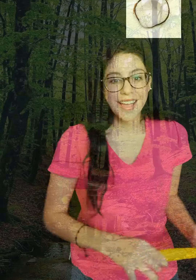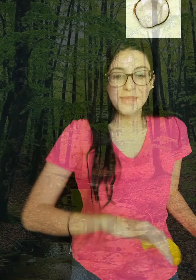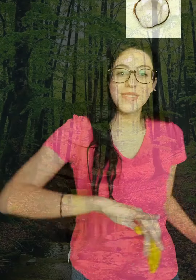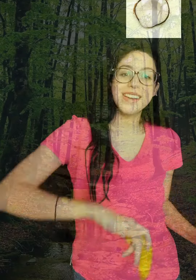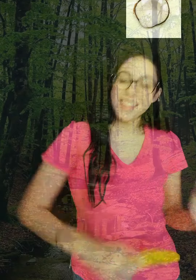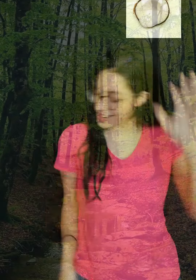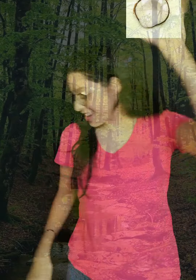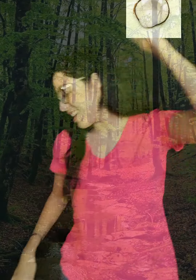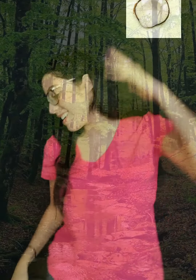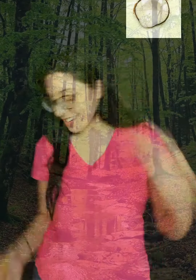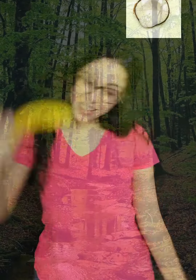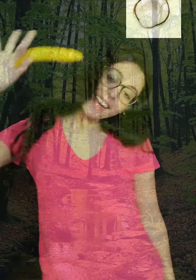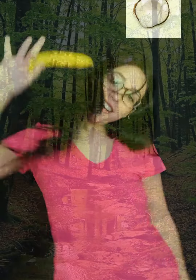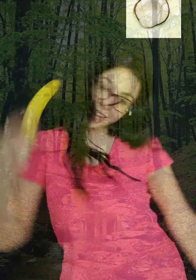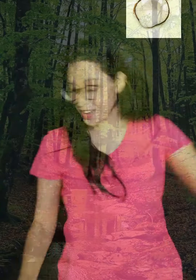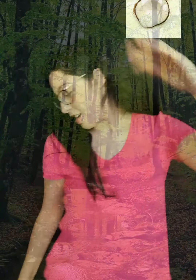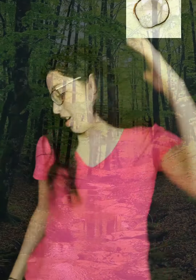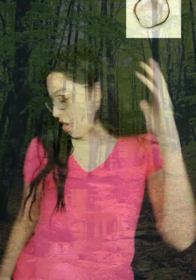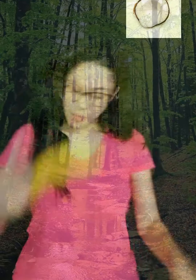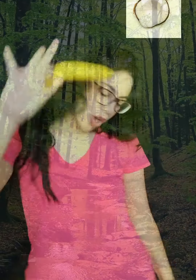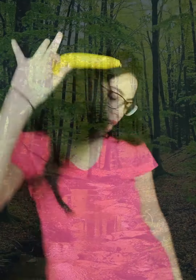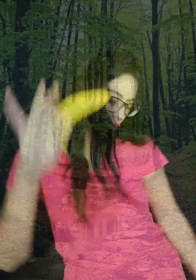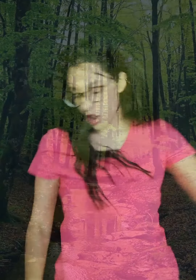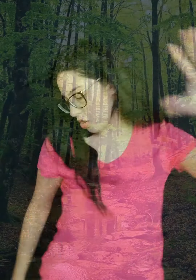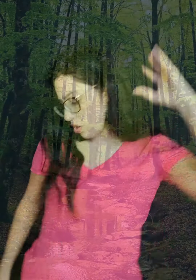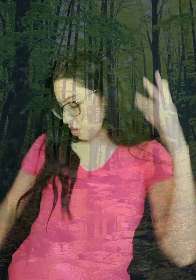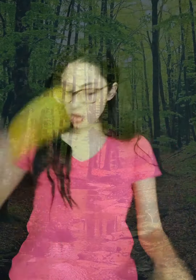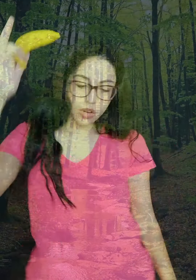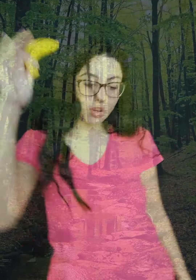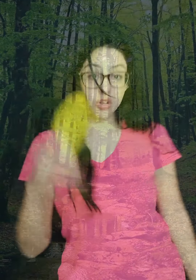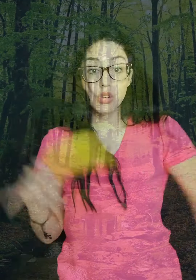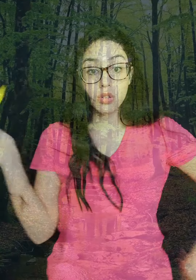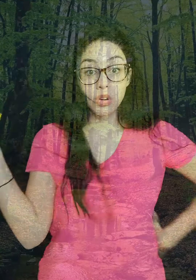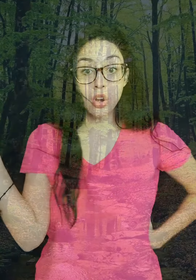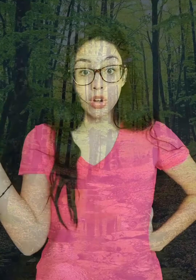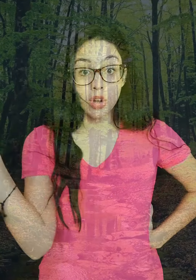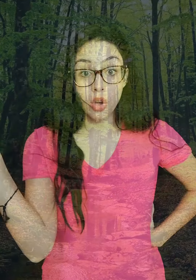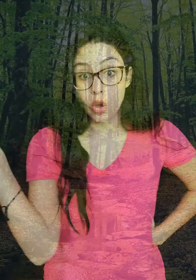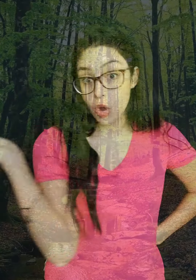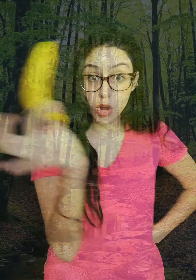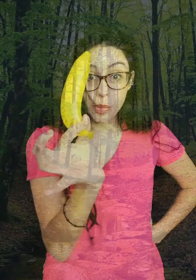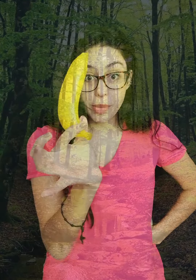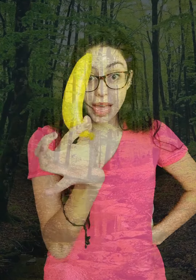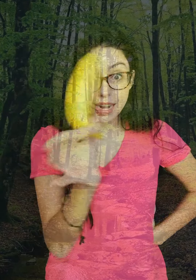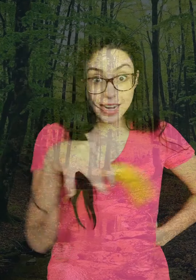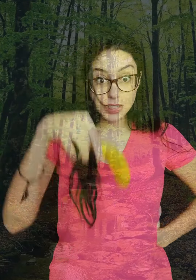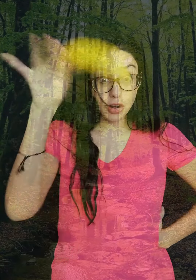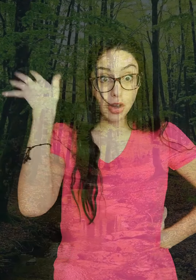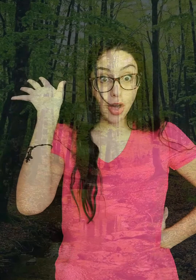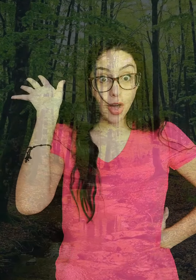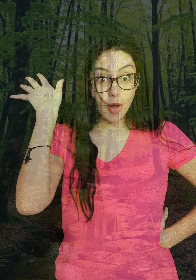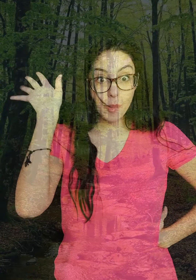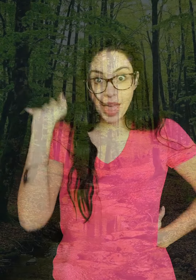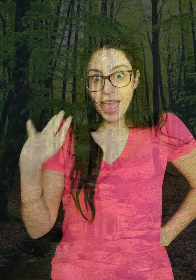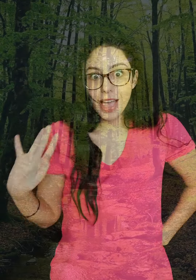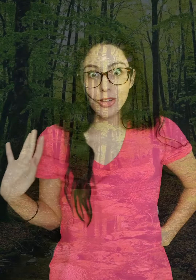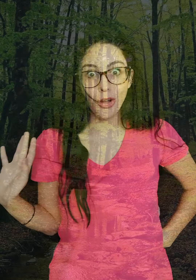Mono loco, mono loco, no come bananas, solo come coco.